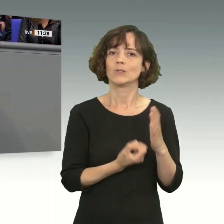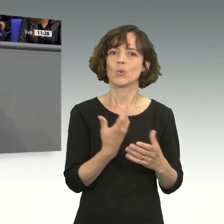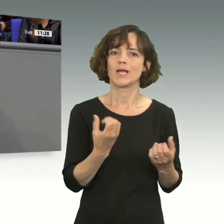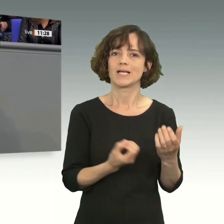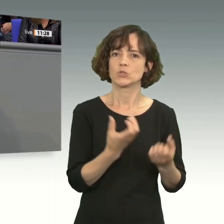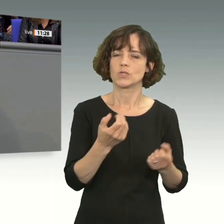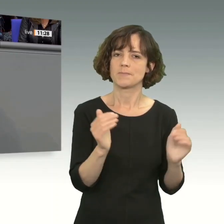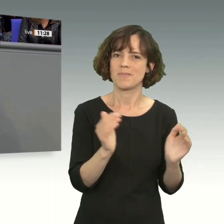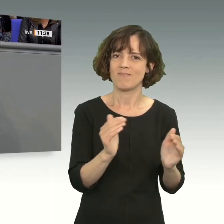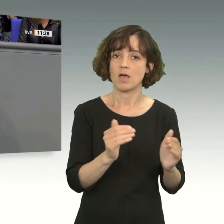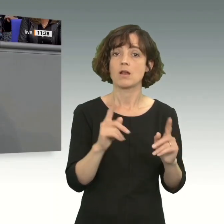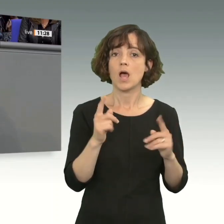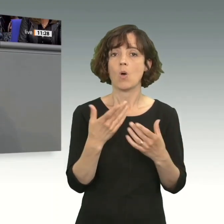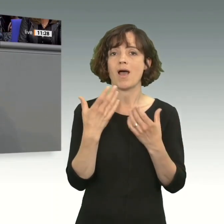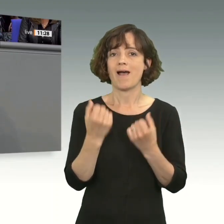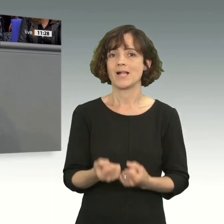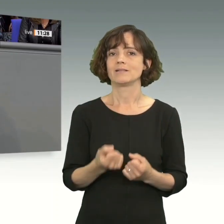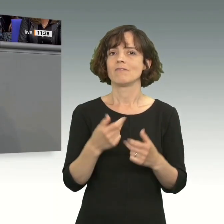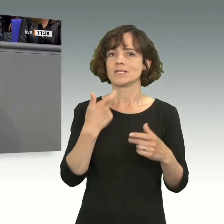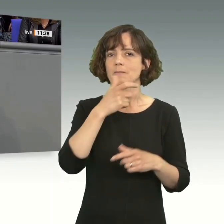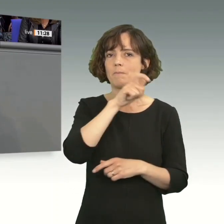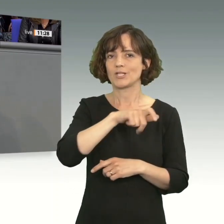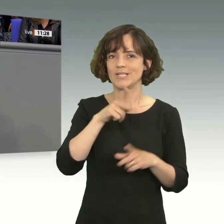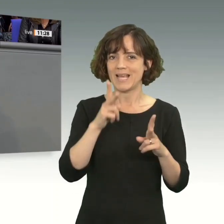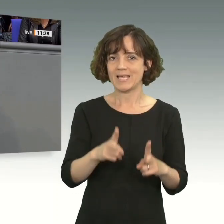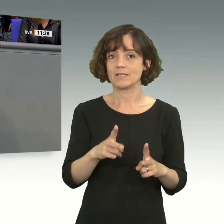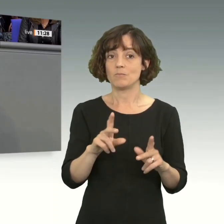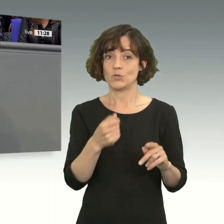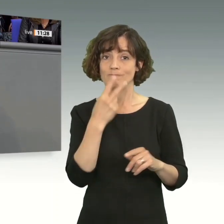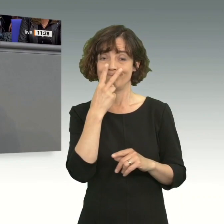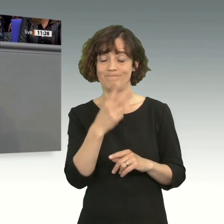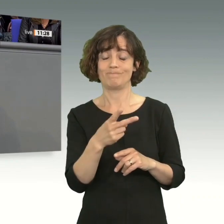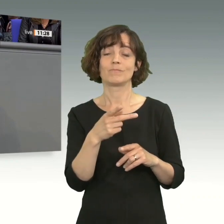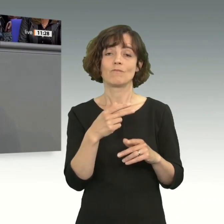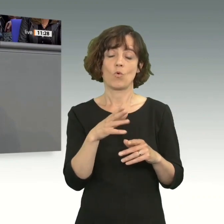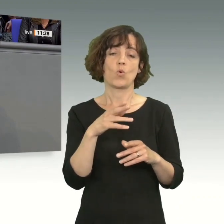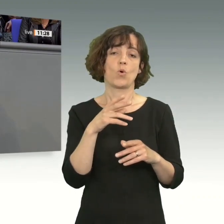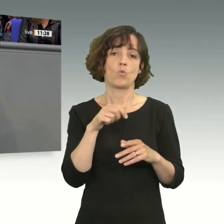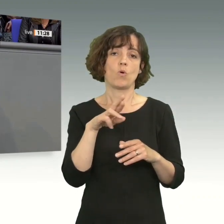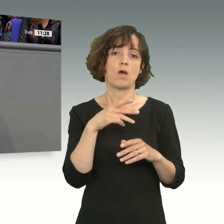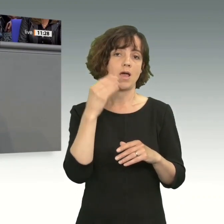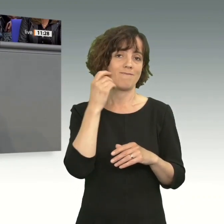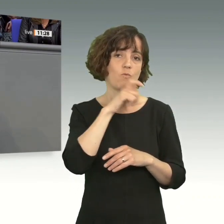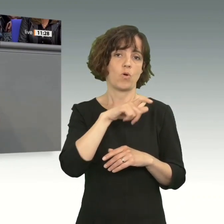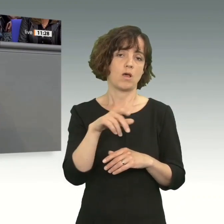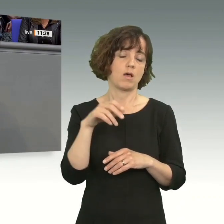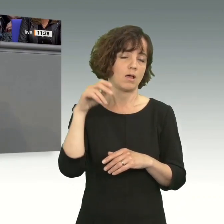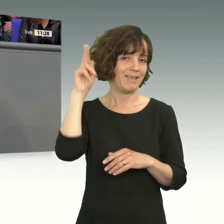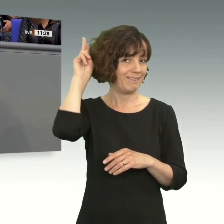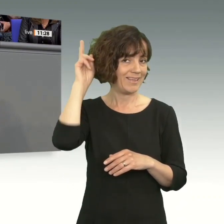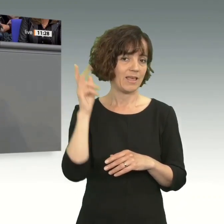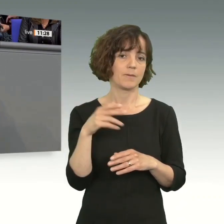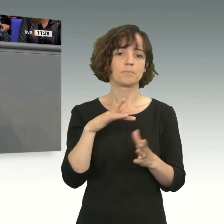wie auch die Einhaltung der Menschenrechte und insbesondere mit Blick auf die indigenen Ureinwohner. Mitte Juli 2023,